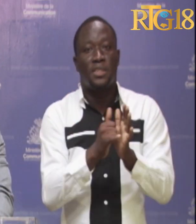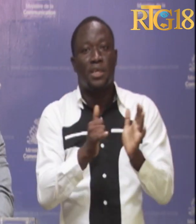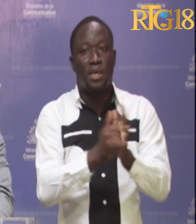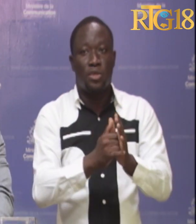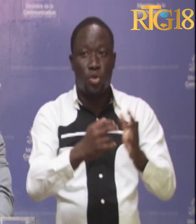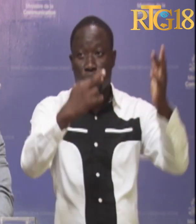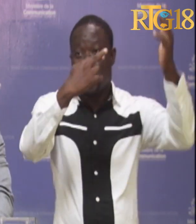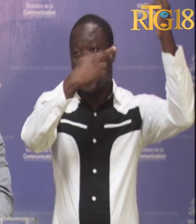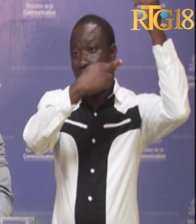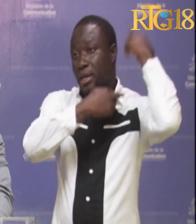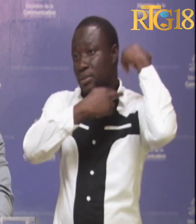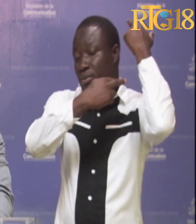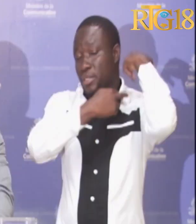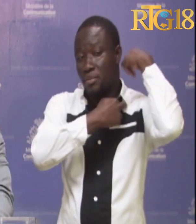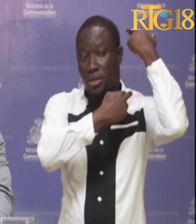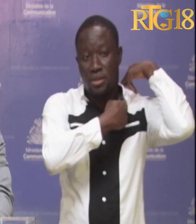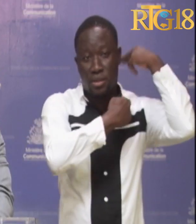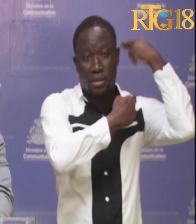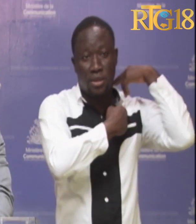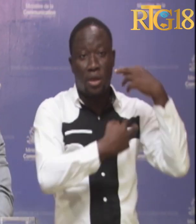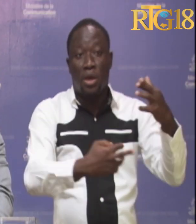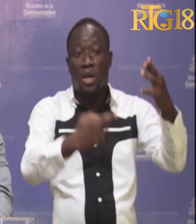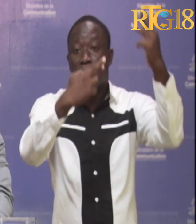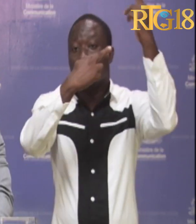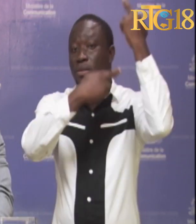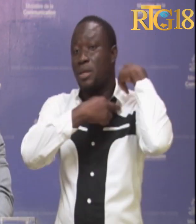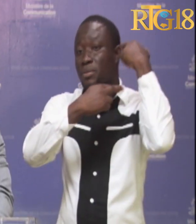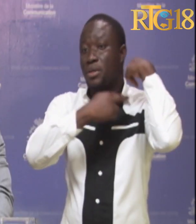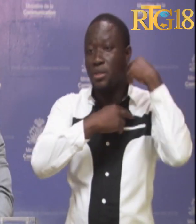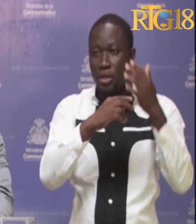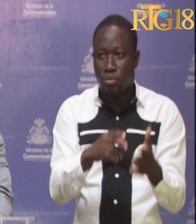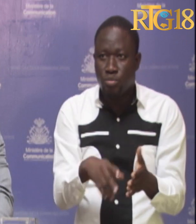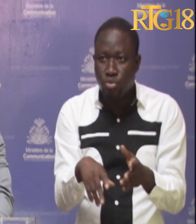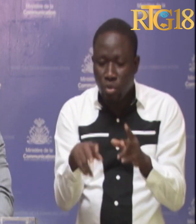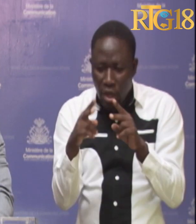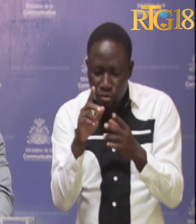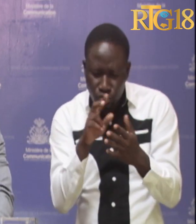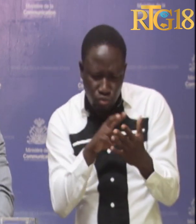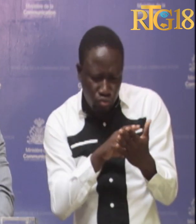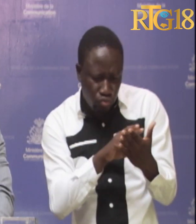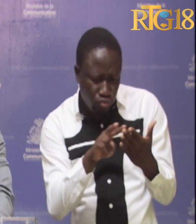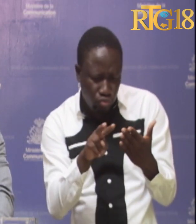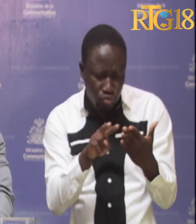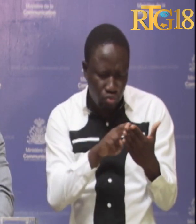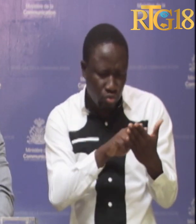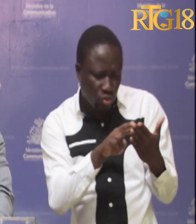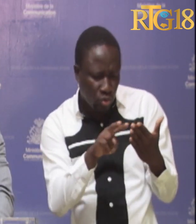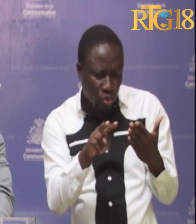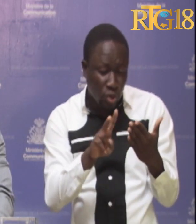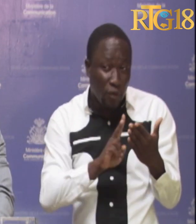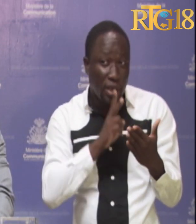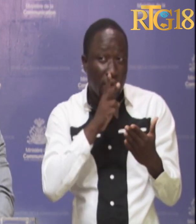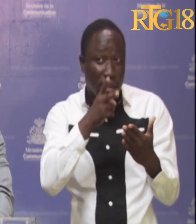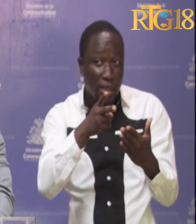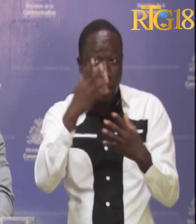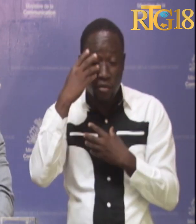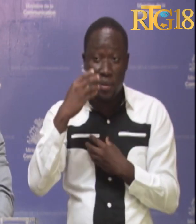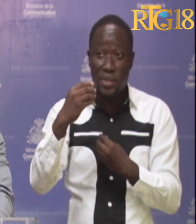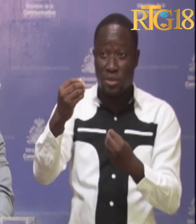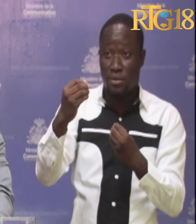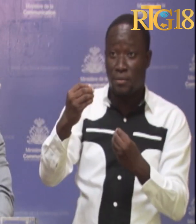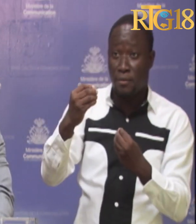responsabilité. Responsabilité de vérifier l'authenticité et l'exactitude des informations